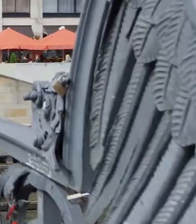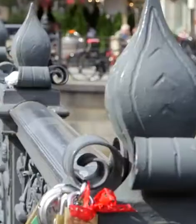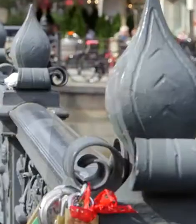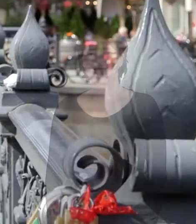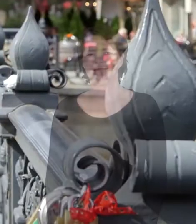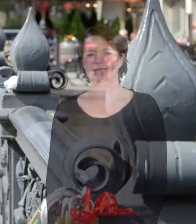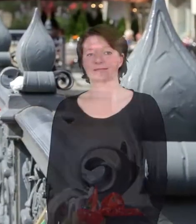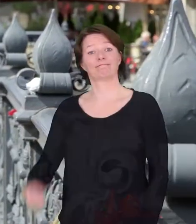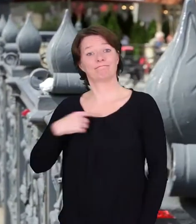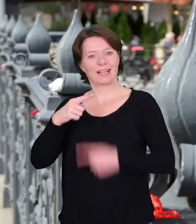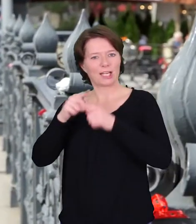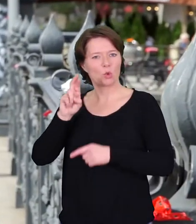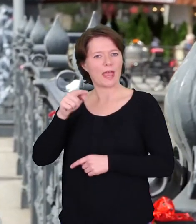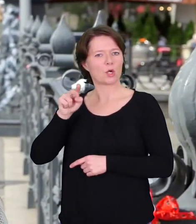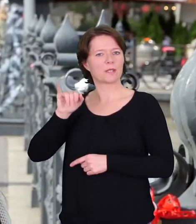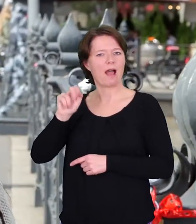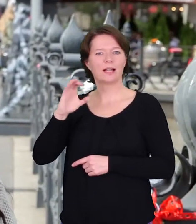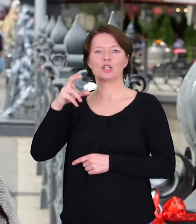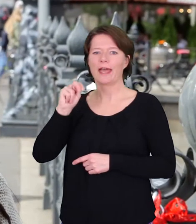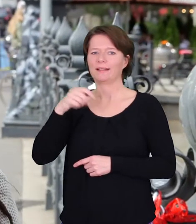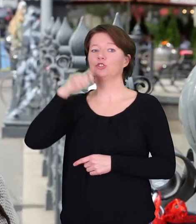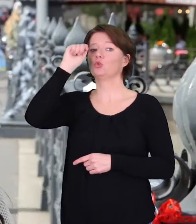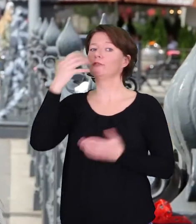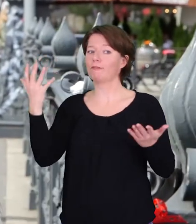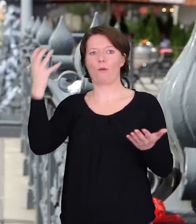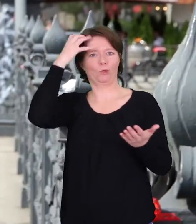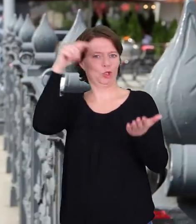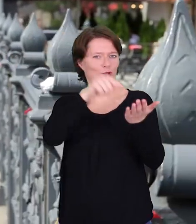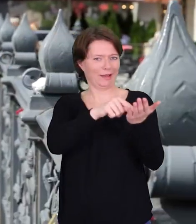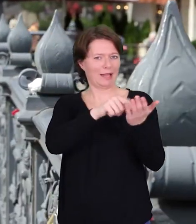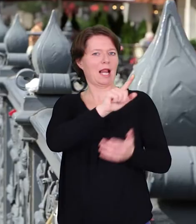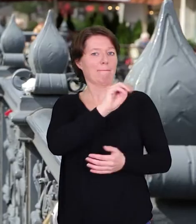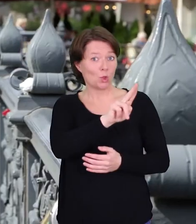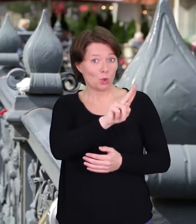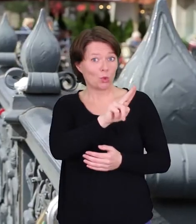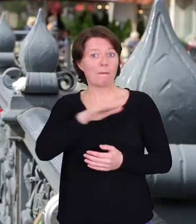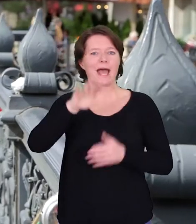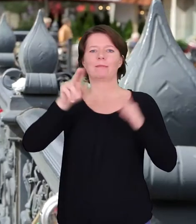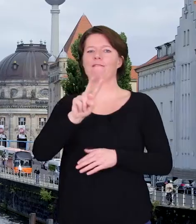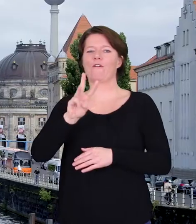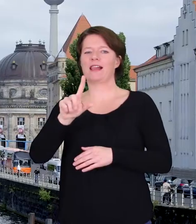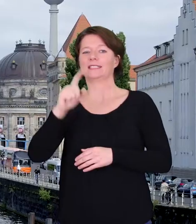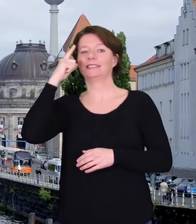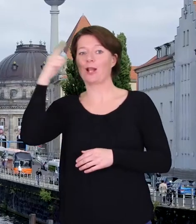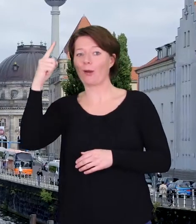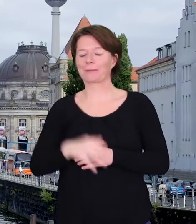Ich bin Chen Chen und ich studiere in München VWL und Sinologie an der LMU. An Transformation gestalten finde ich die Idee sehr